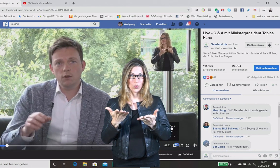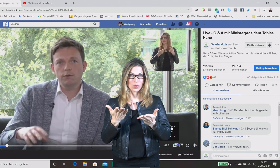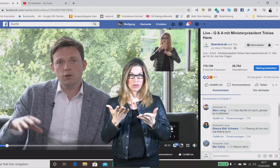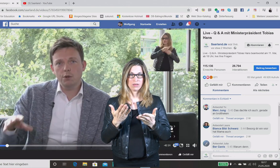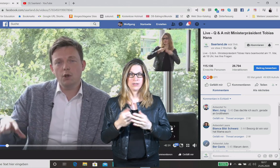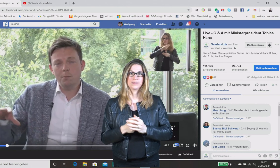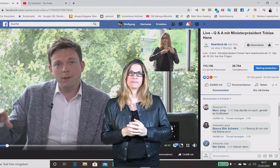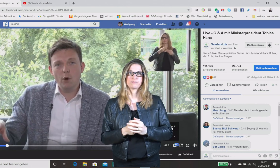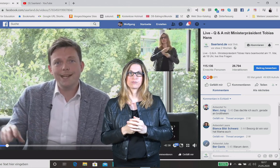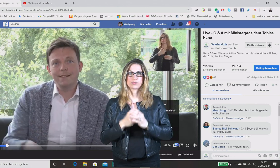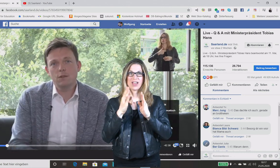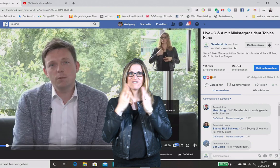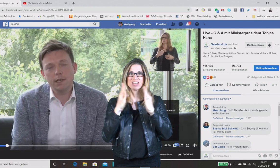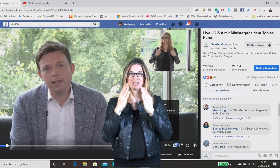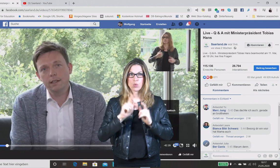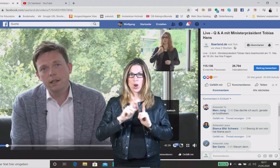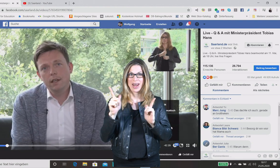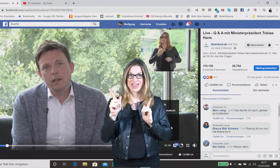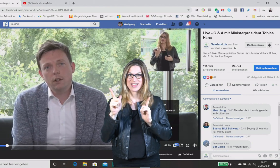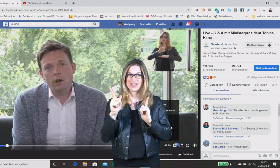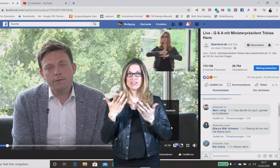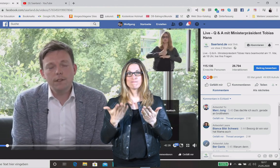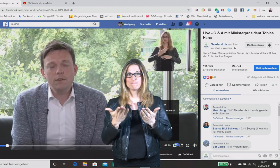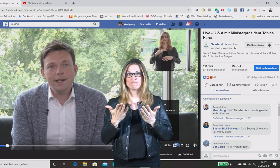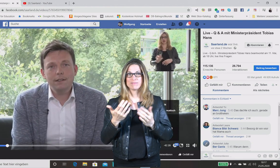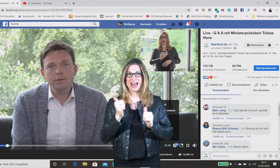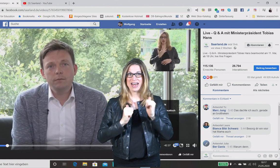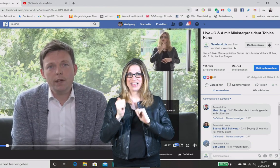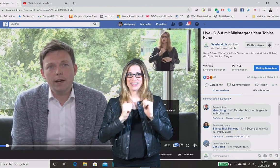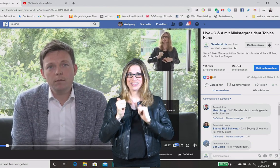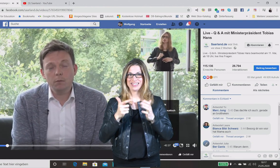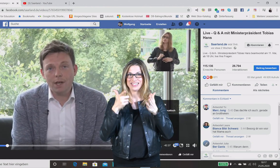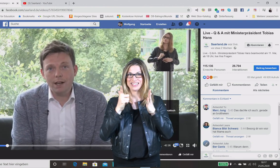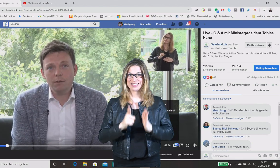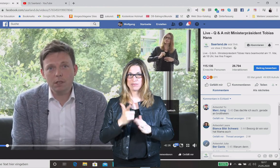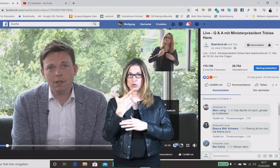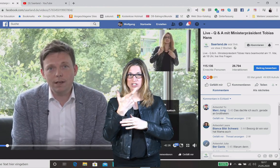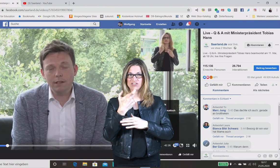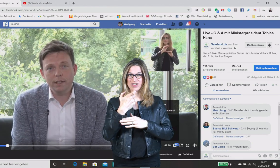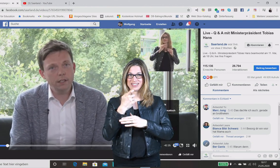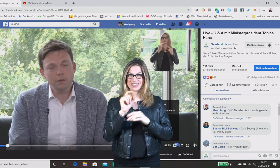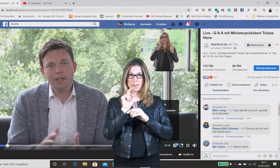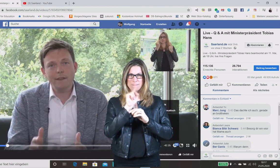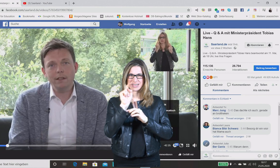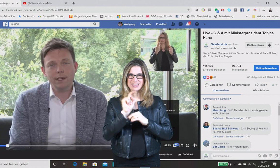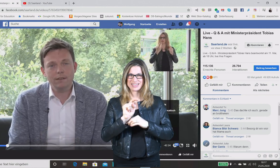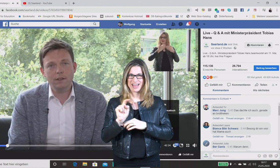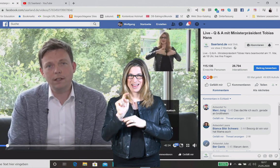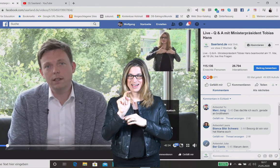Facebook Live hat jetzt leider nur 720 Pixel, also SD. Wir kriegen hier